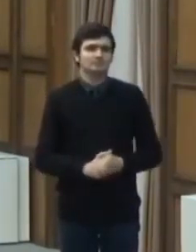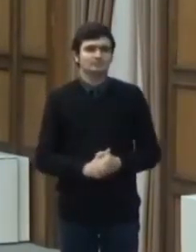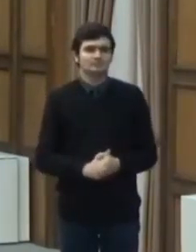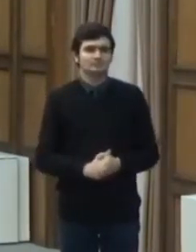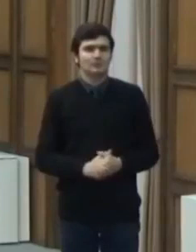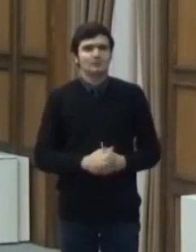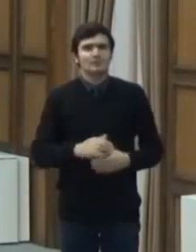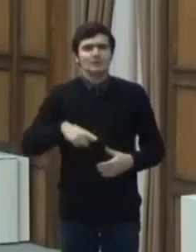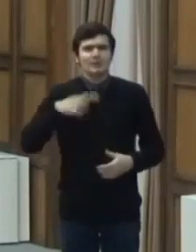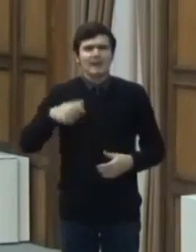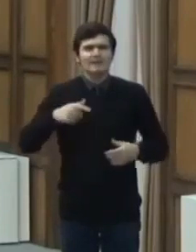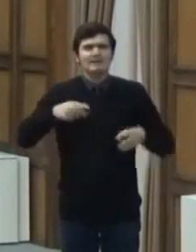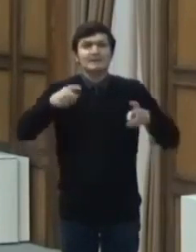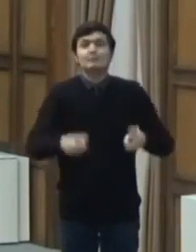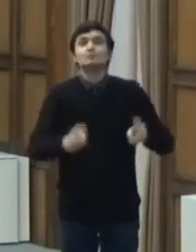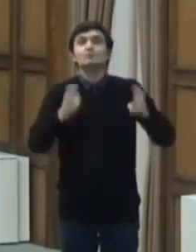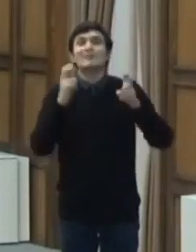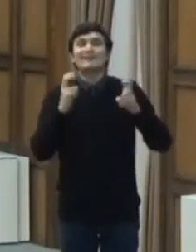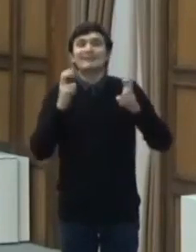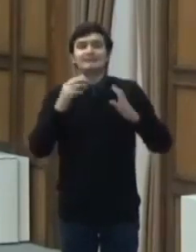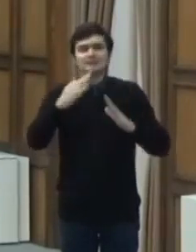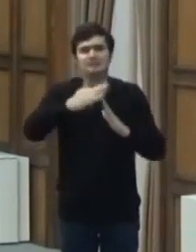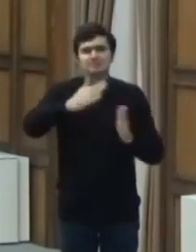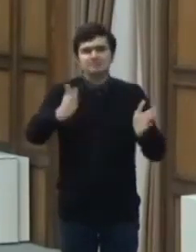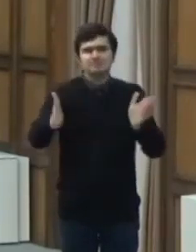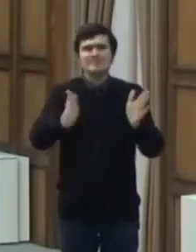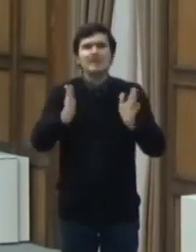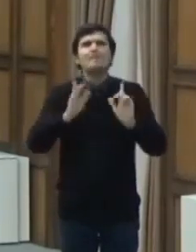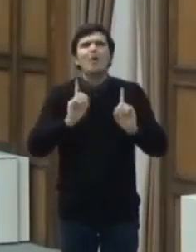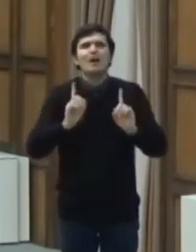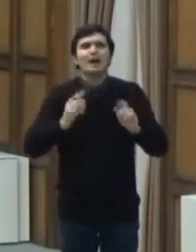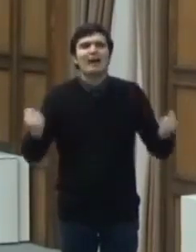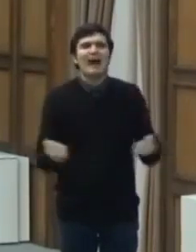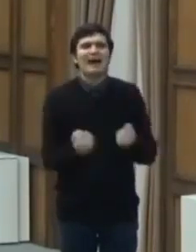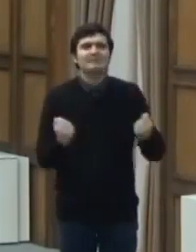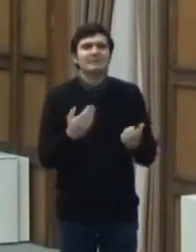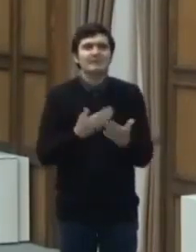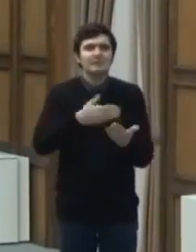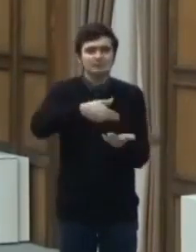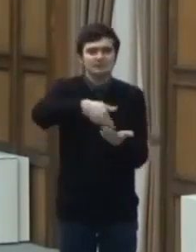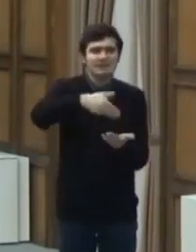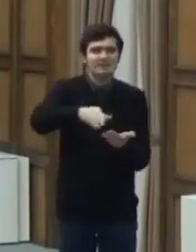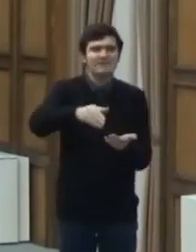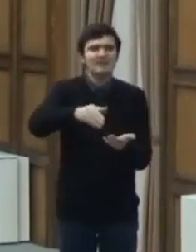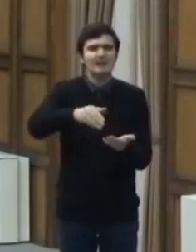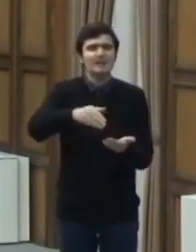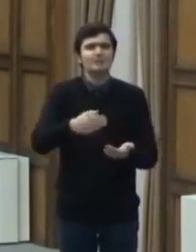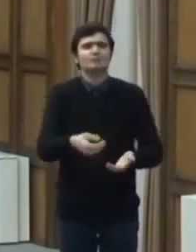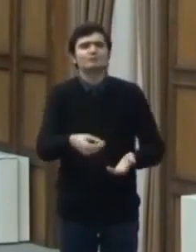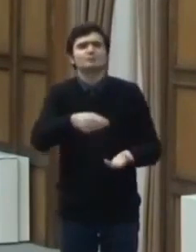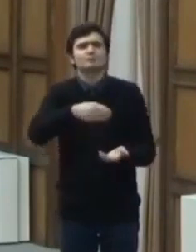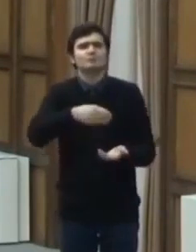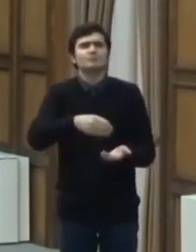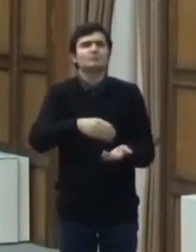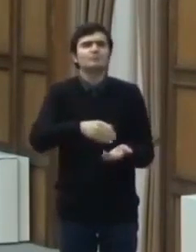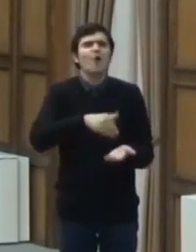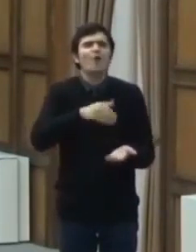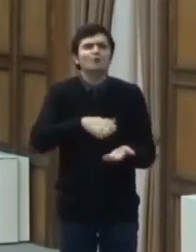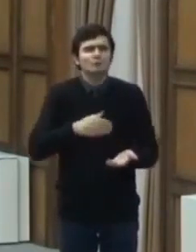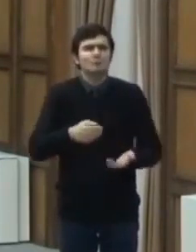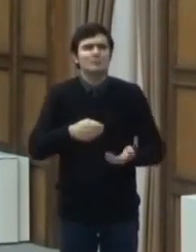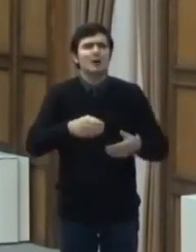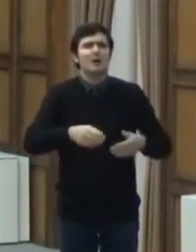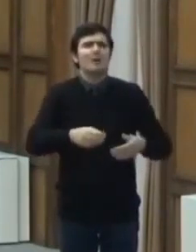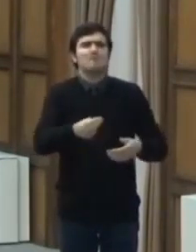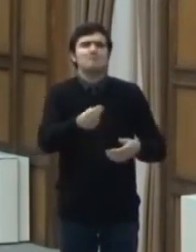Este suspendată temporar activitatea de servire și consum a produselor în spațiile comune de servire a mesei din interiorul